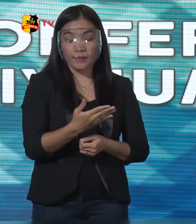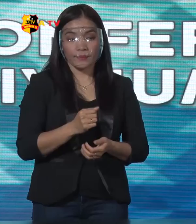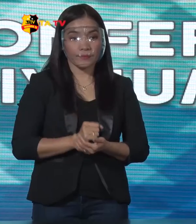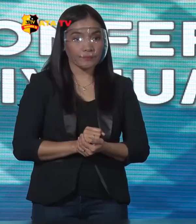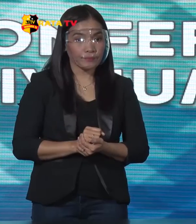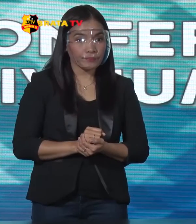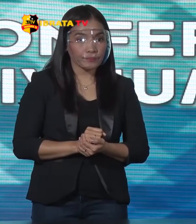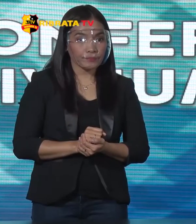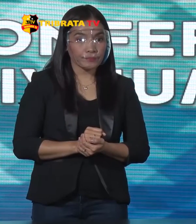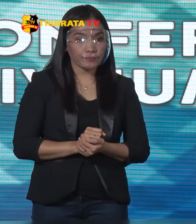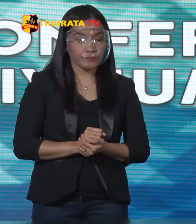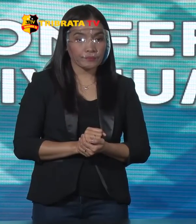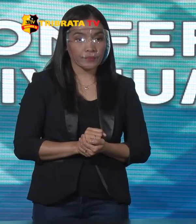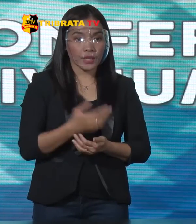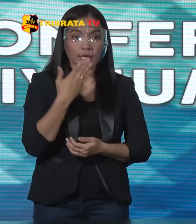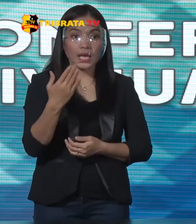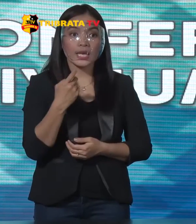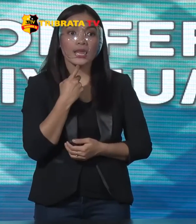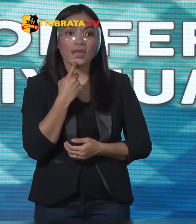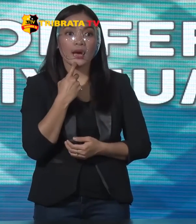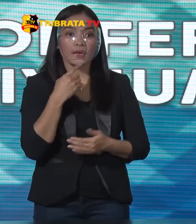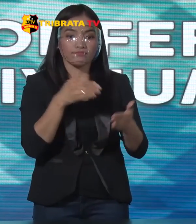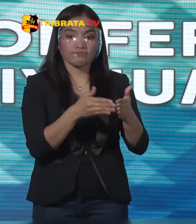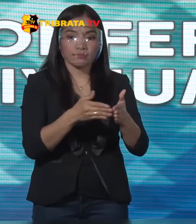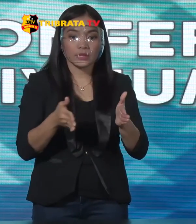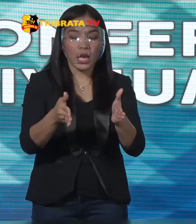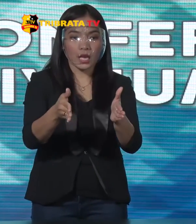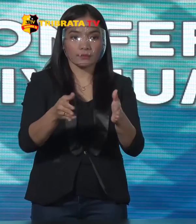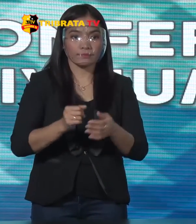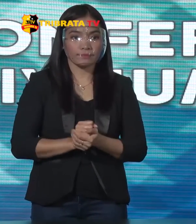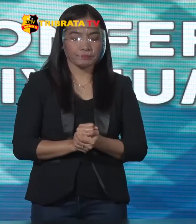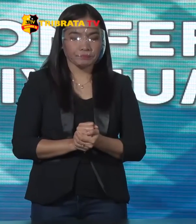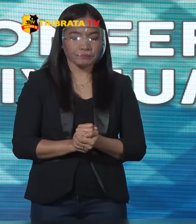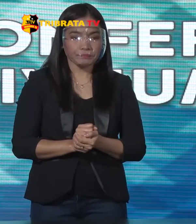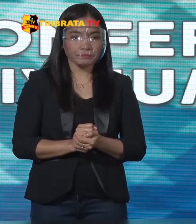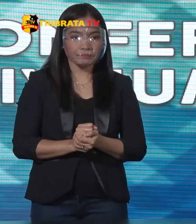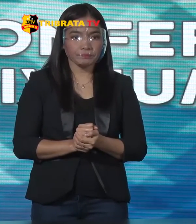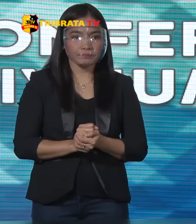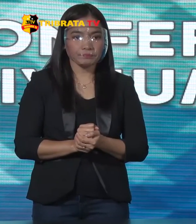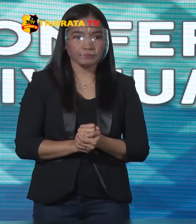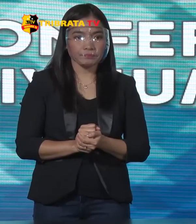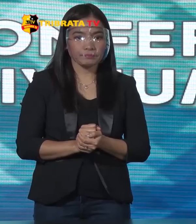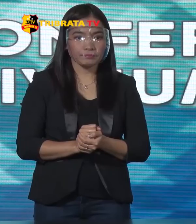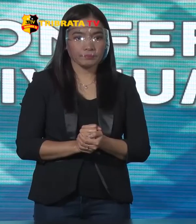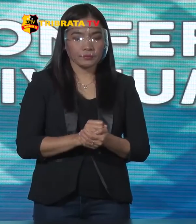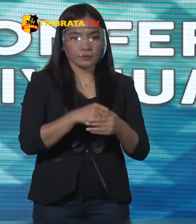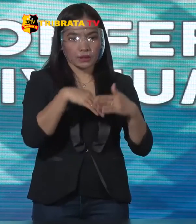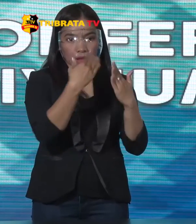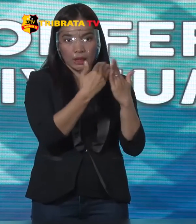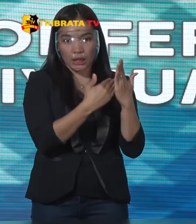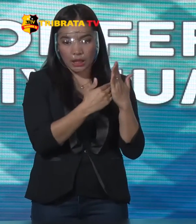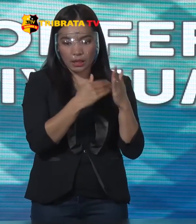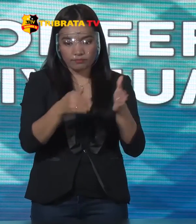Melanjutkan pertanyaan Mengenai penyekatan Pak Sebetulnya Kegiatan Penyekatan Atau